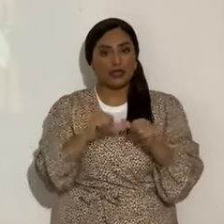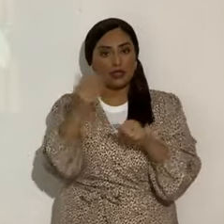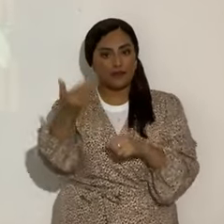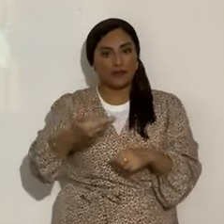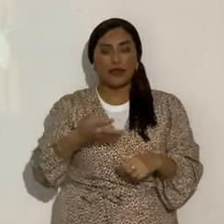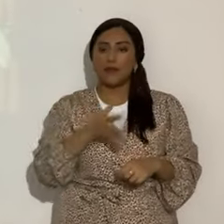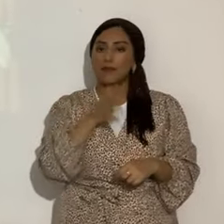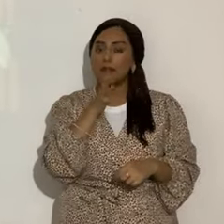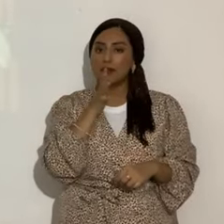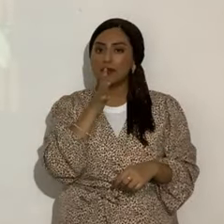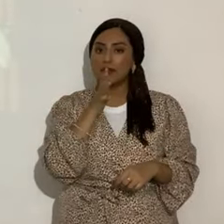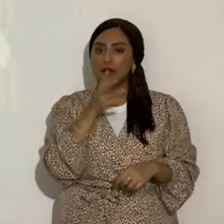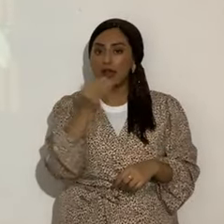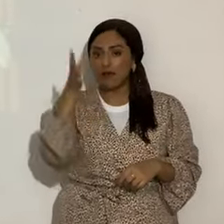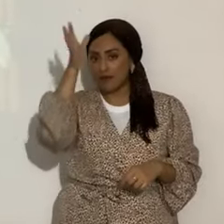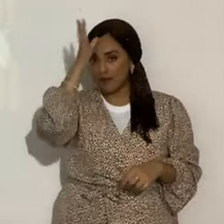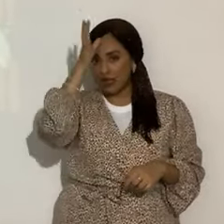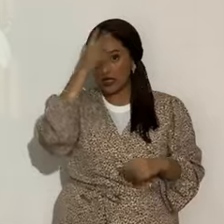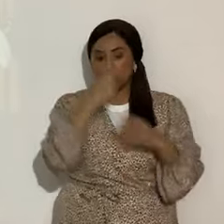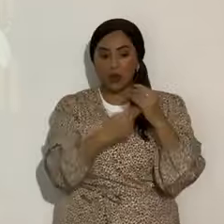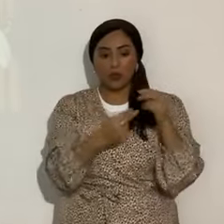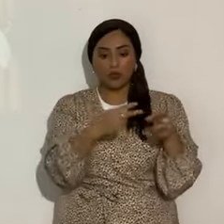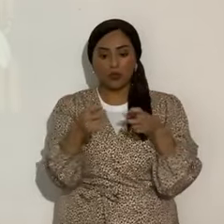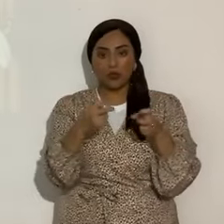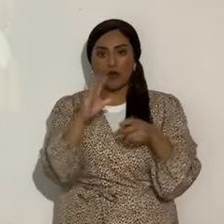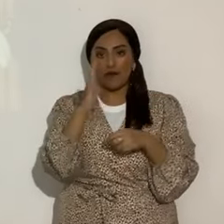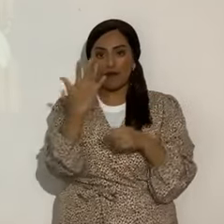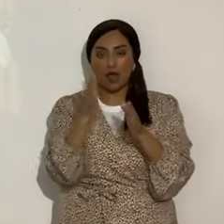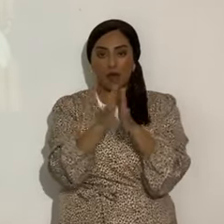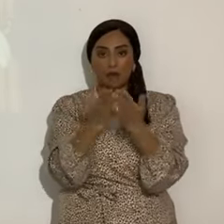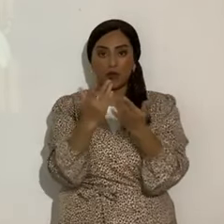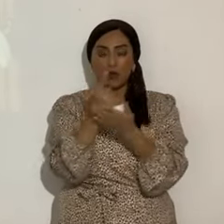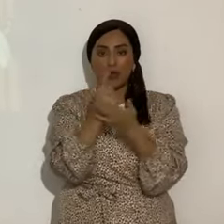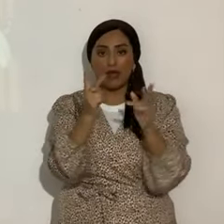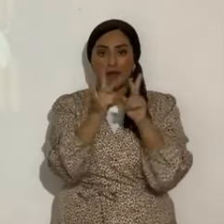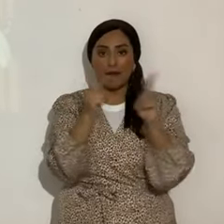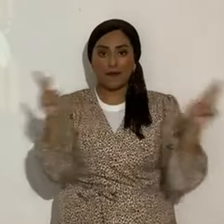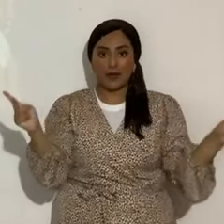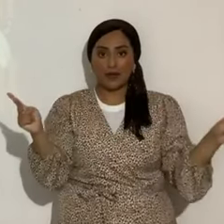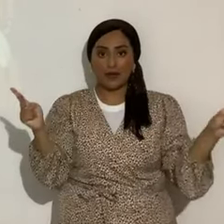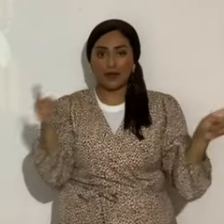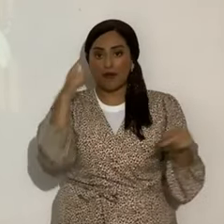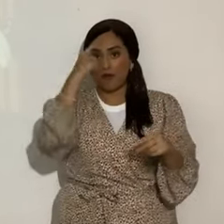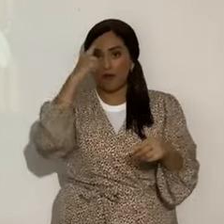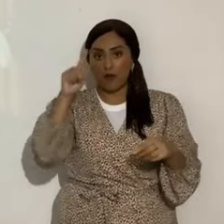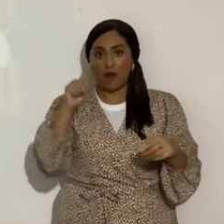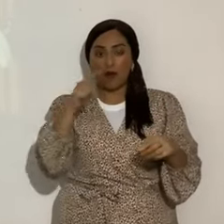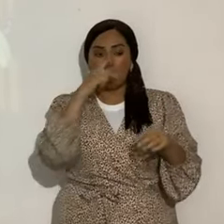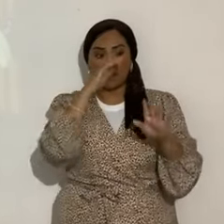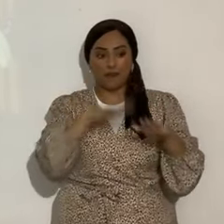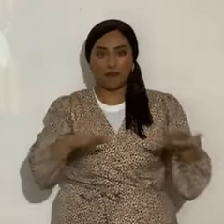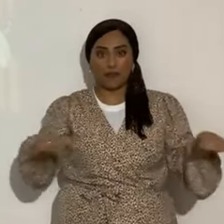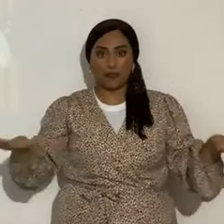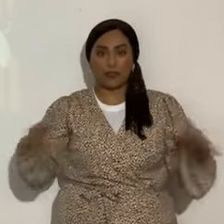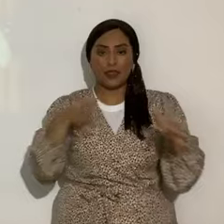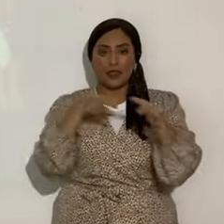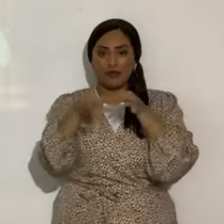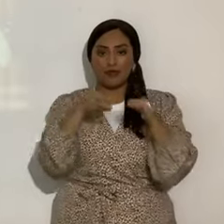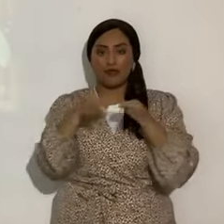mamás y los papás descarguen los cinco libros de las Parashot, ¿sí? Para sus hijitos, explicados por mi hija,